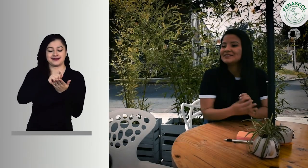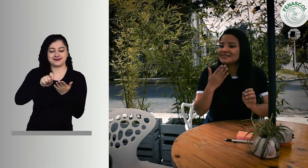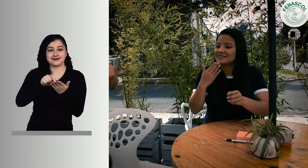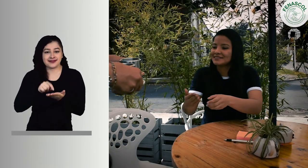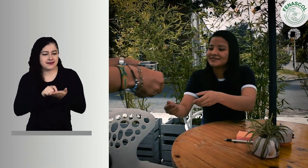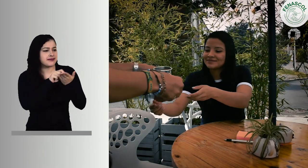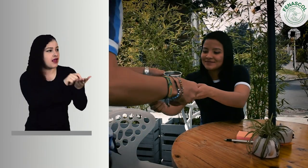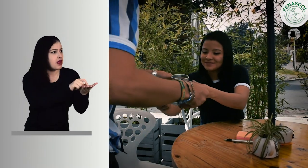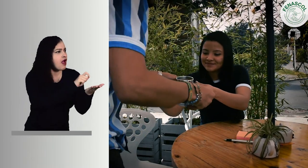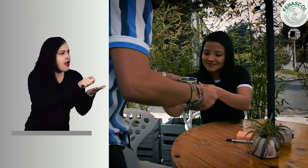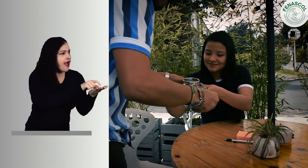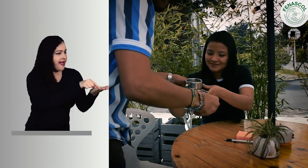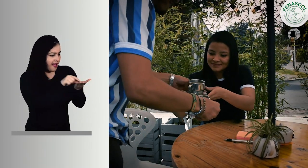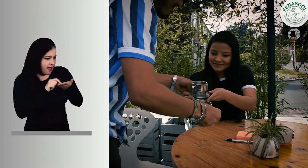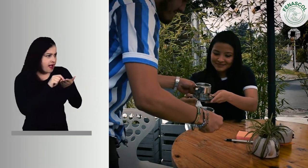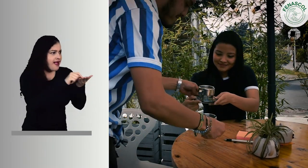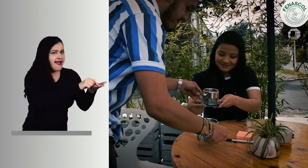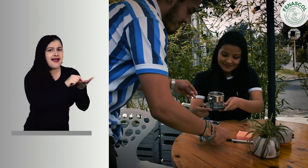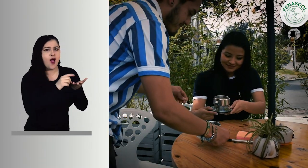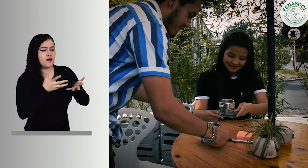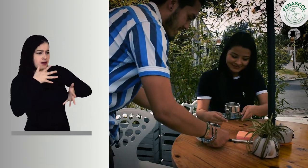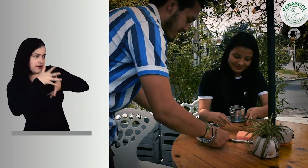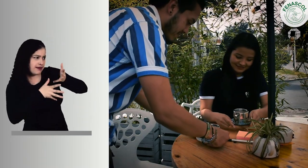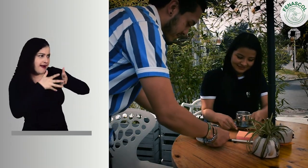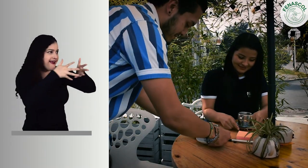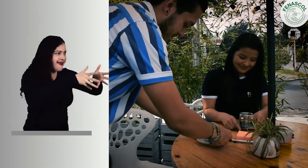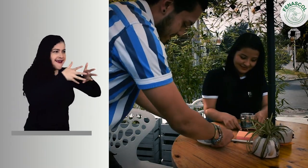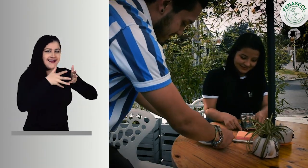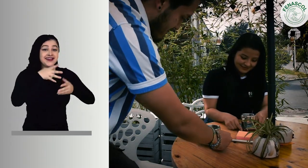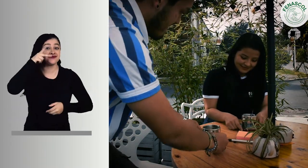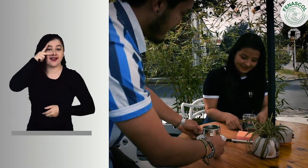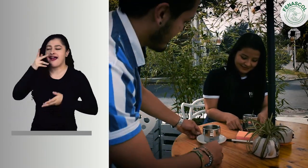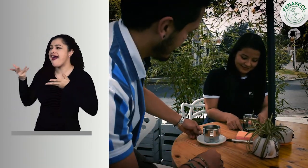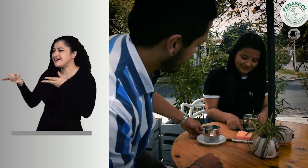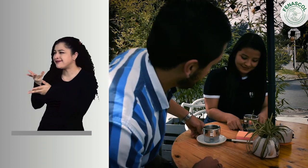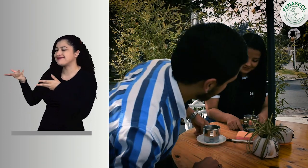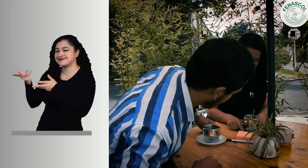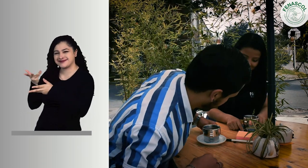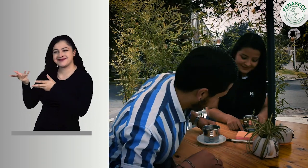pues hay varias señas que aún no conoce y quiere comunicarse mejor con Erika.